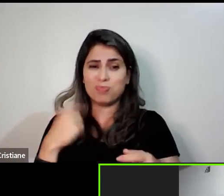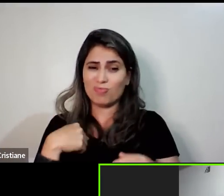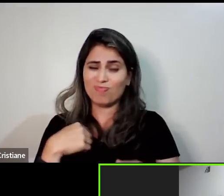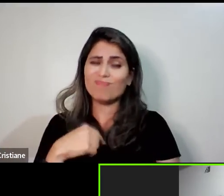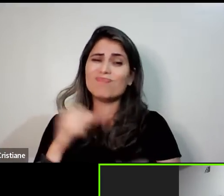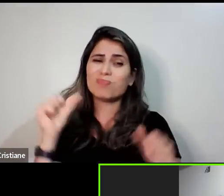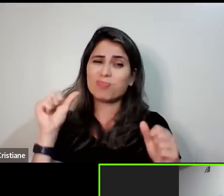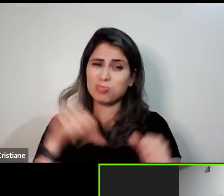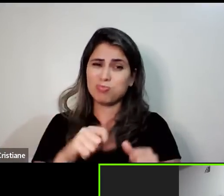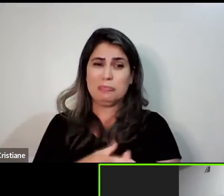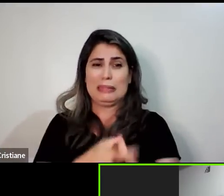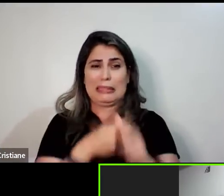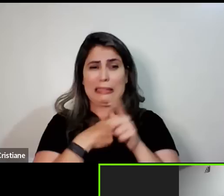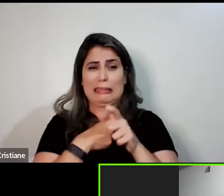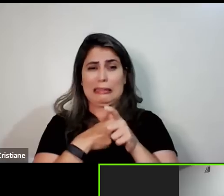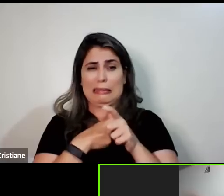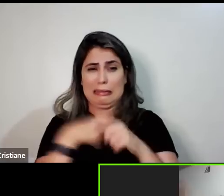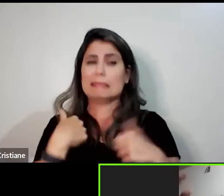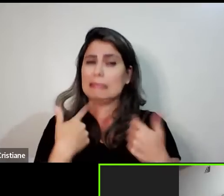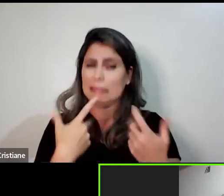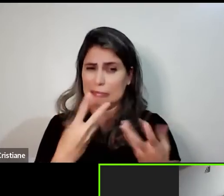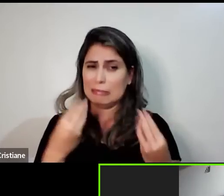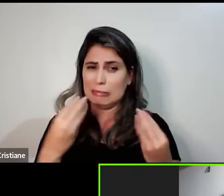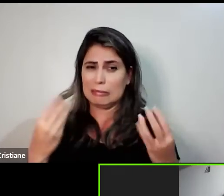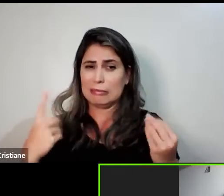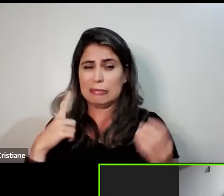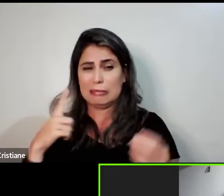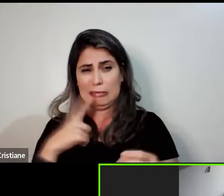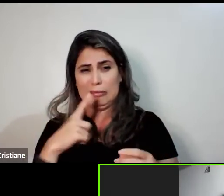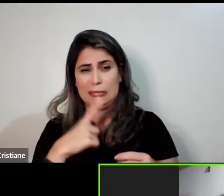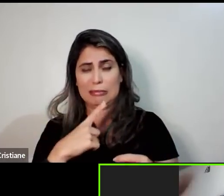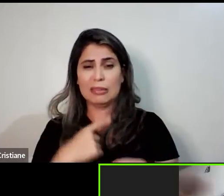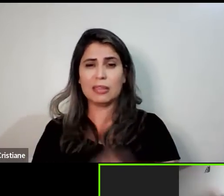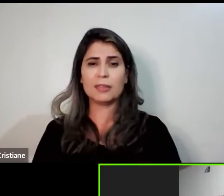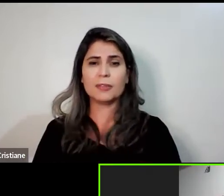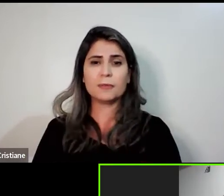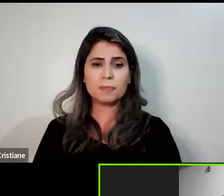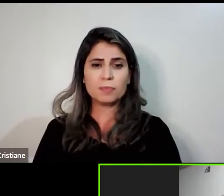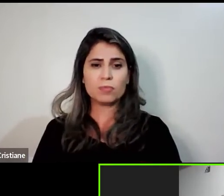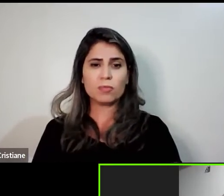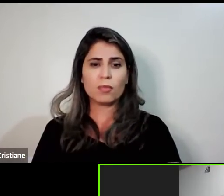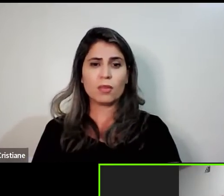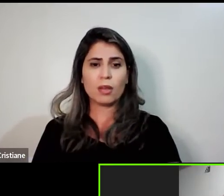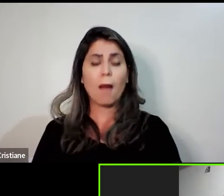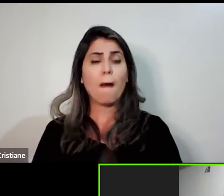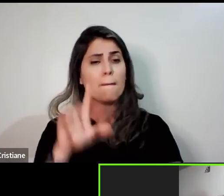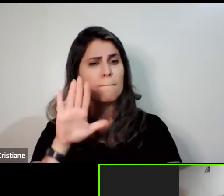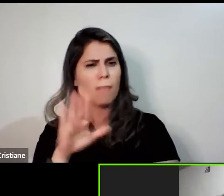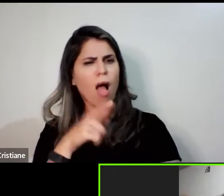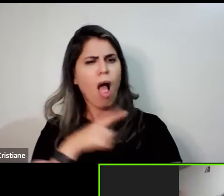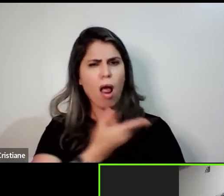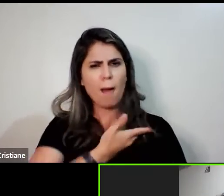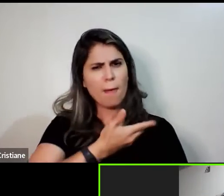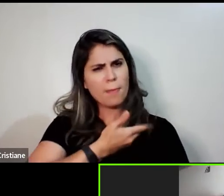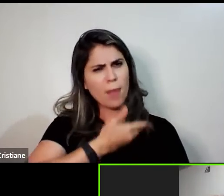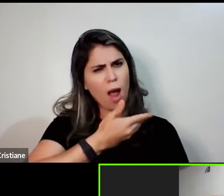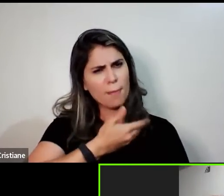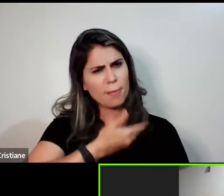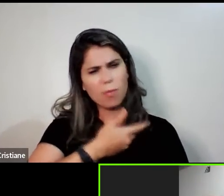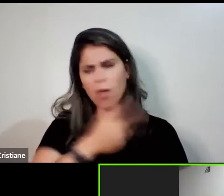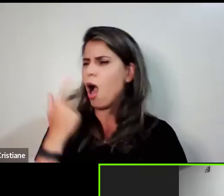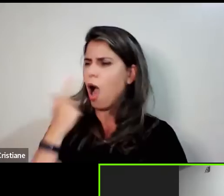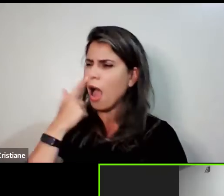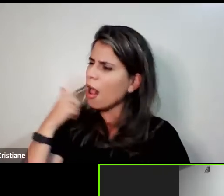impossibilitada de comprar. mas a Geralda Miranda que me ofereceu a